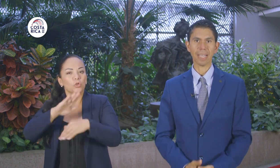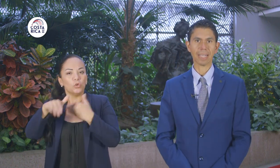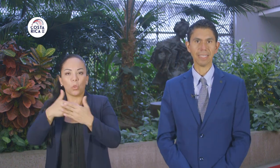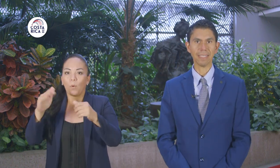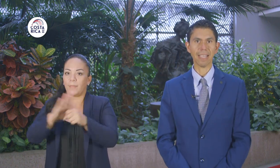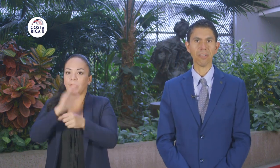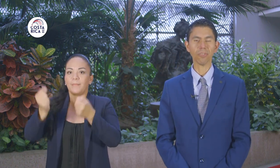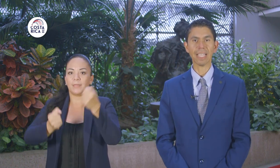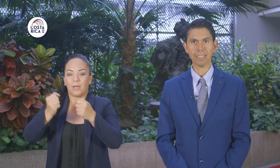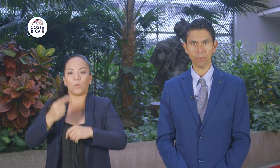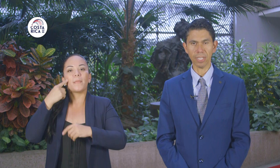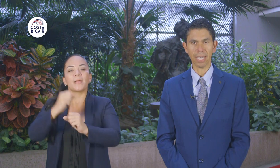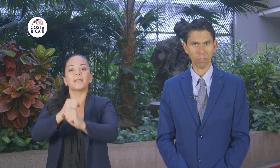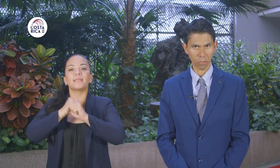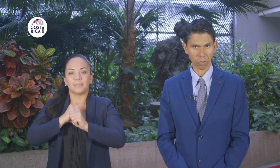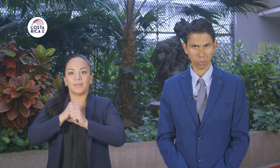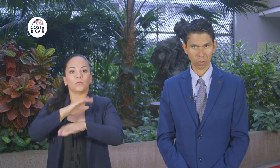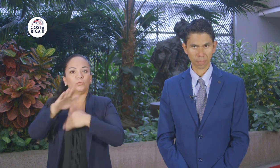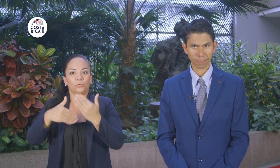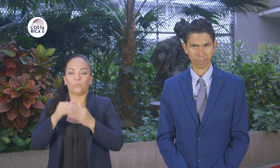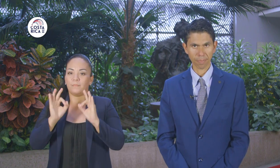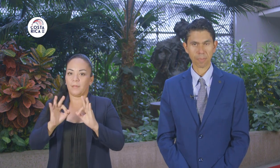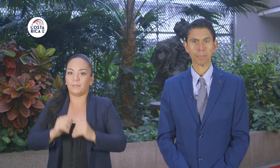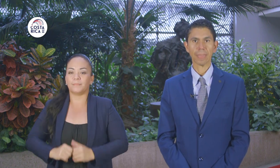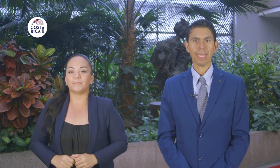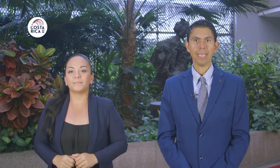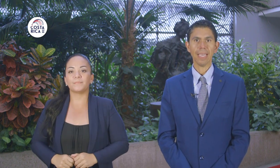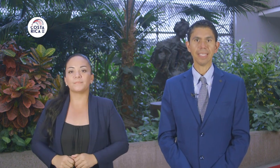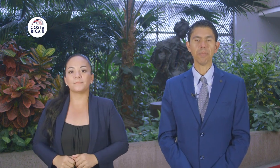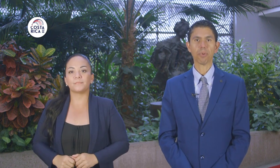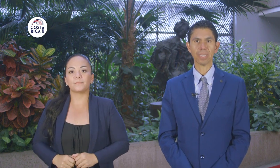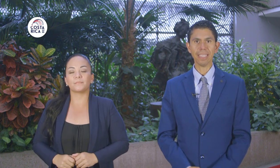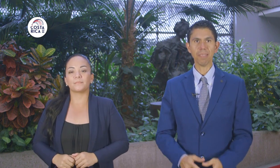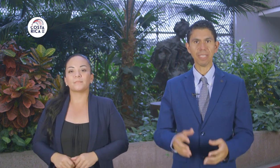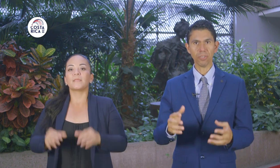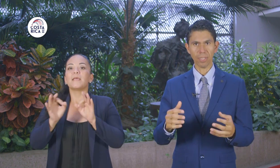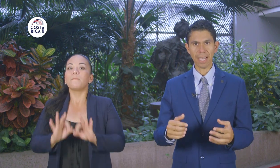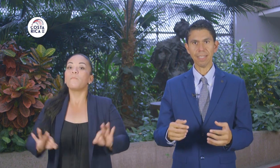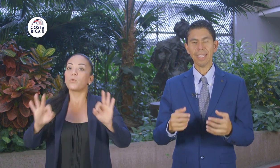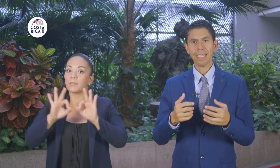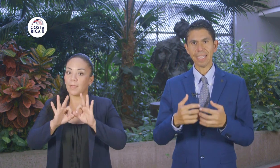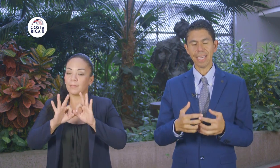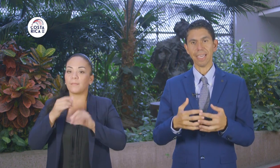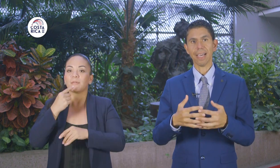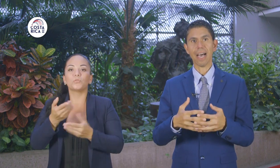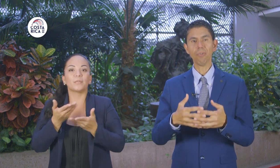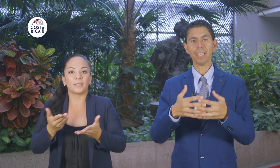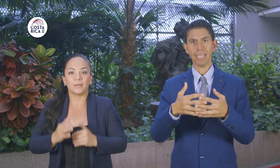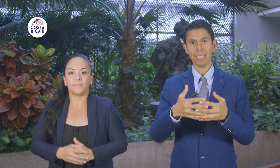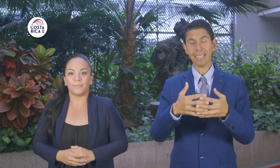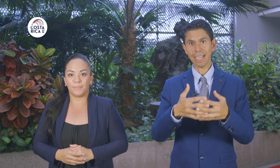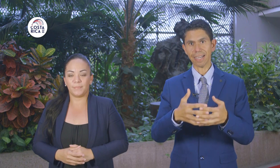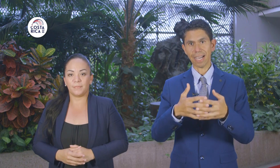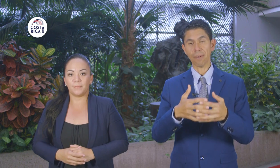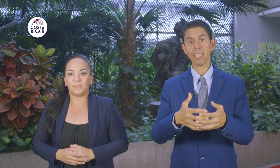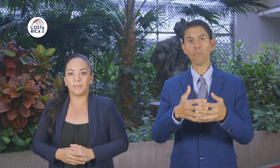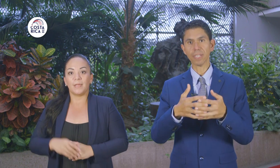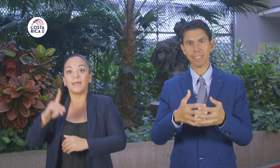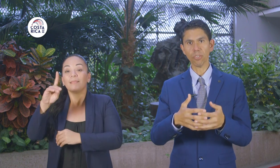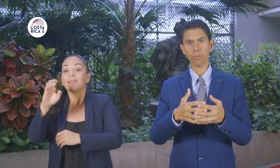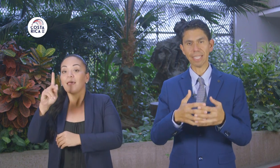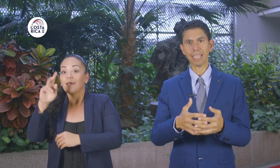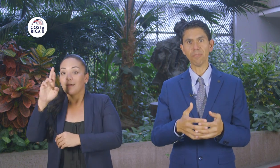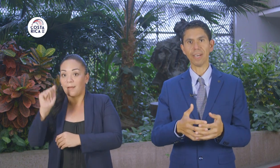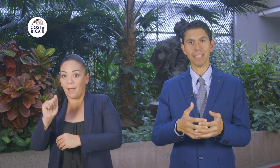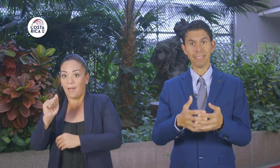para garantizarnos la seguridad de todos. Es importante mencionar que, aunque DECRA había